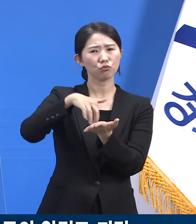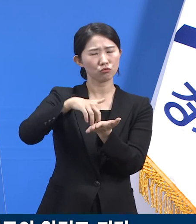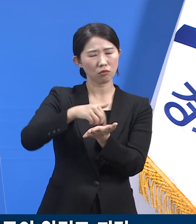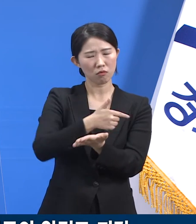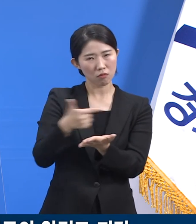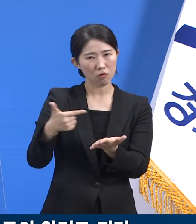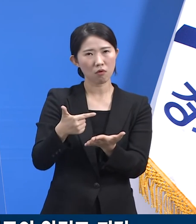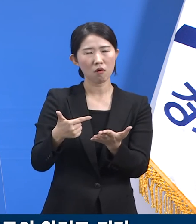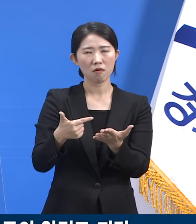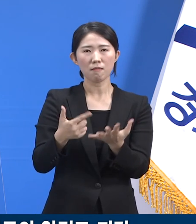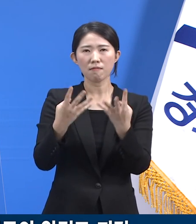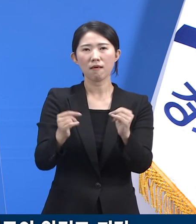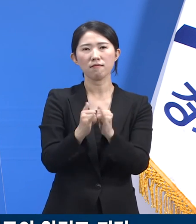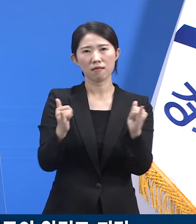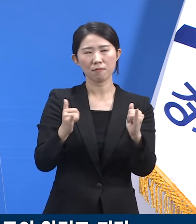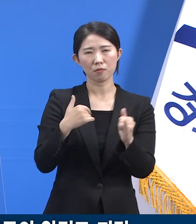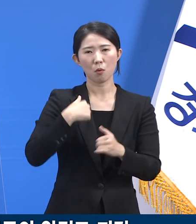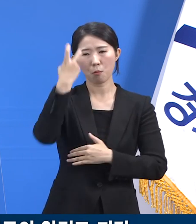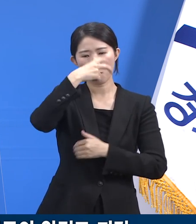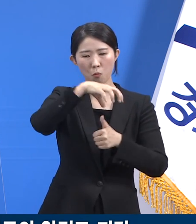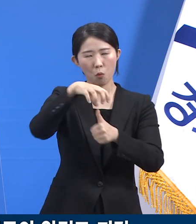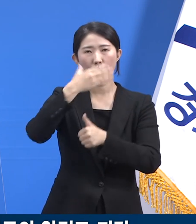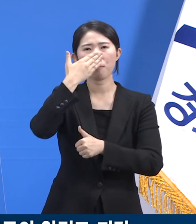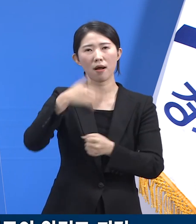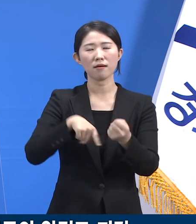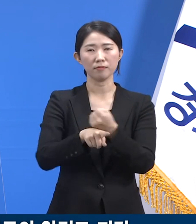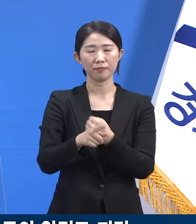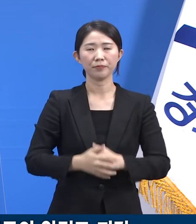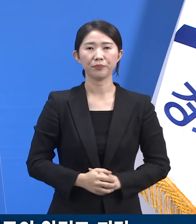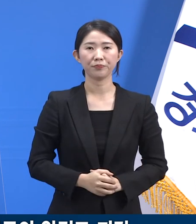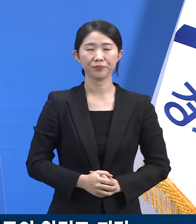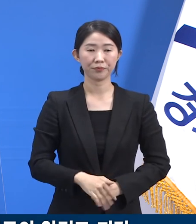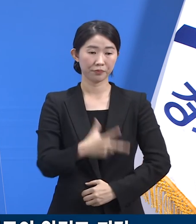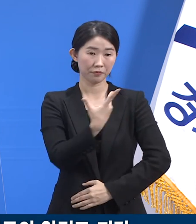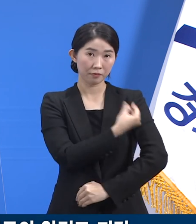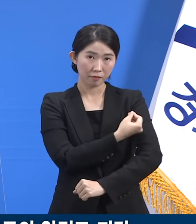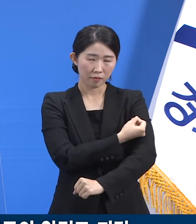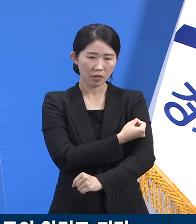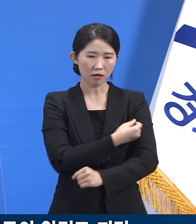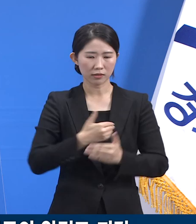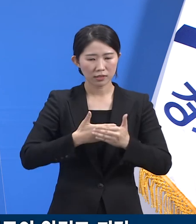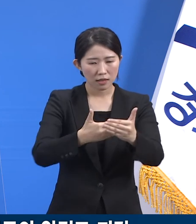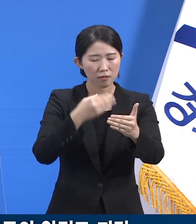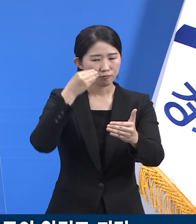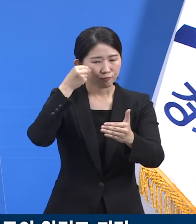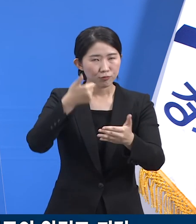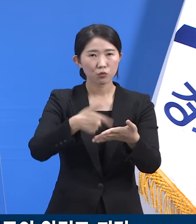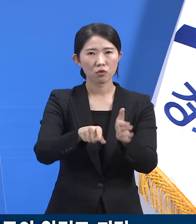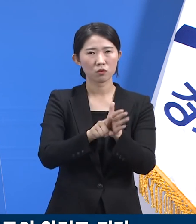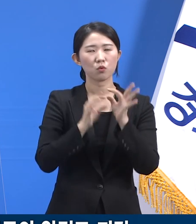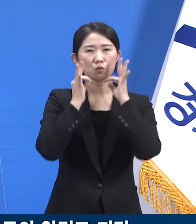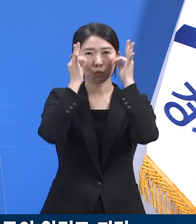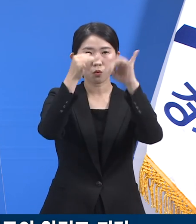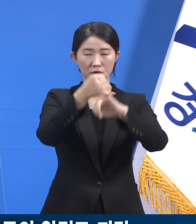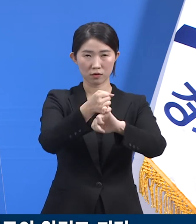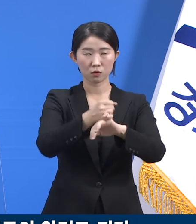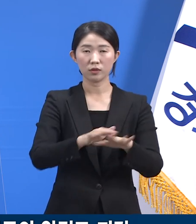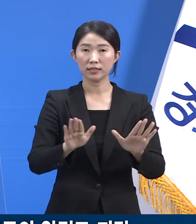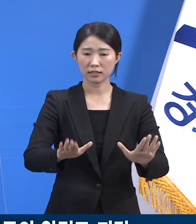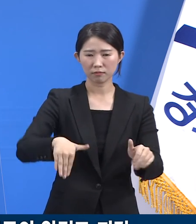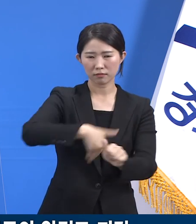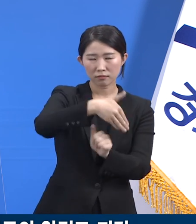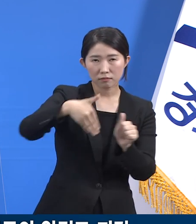또는 백신 접종 사업이 차질 없이 진행되도록 최선을 다하겠습니다. 주어진 조건에서